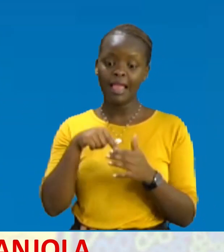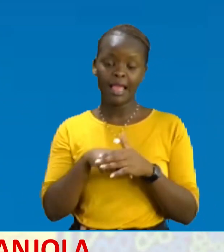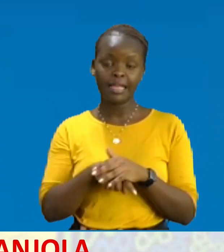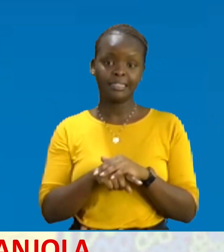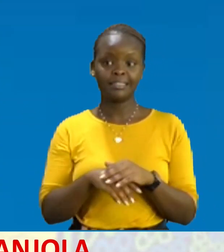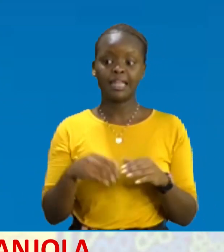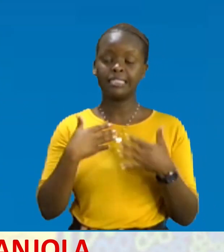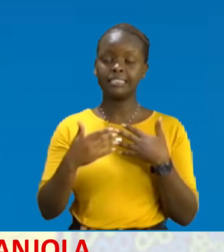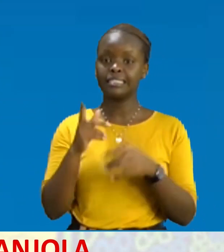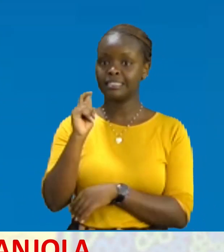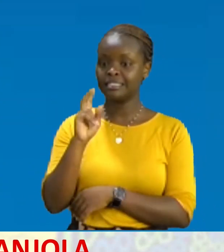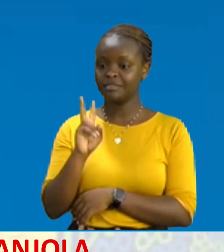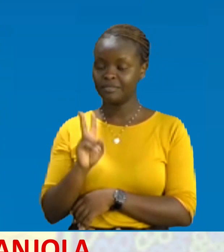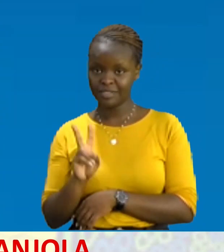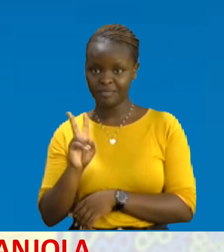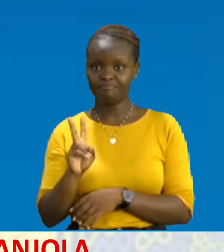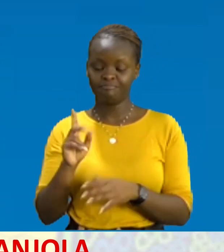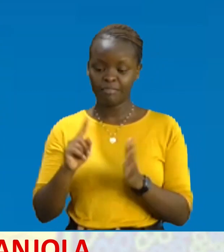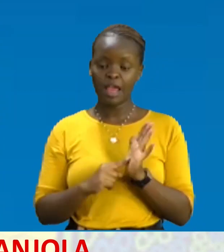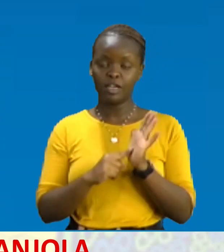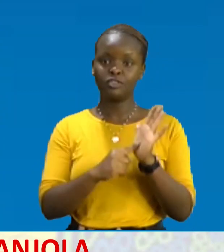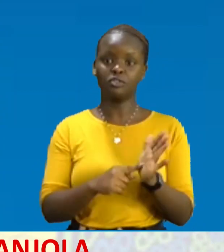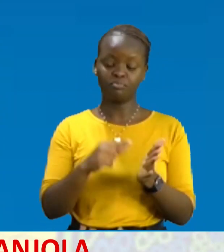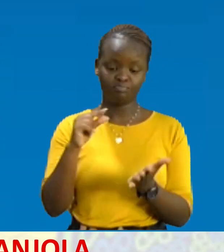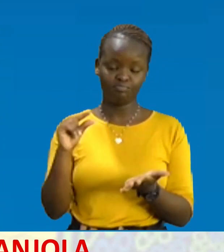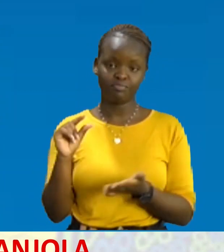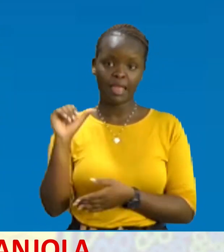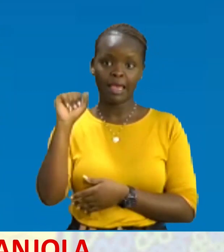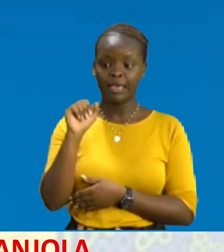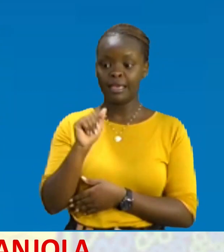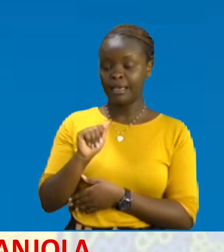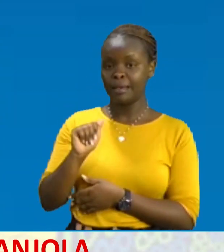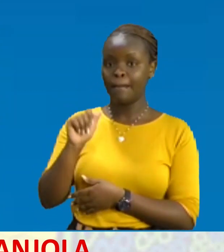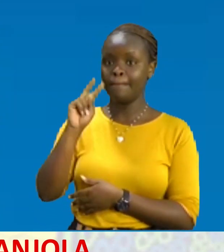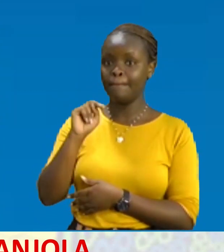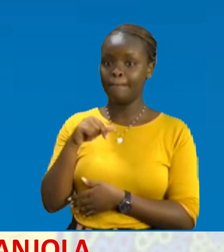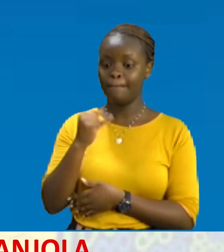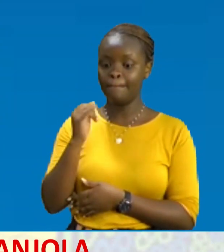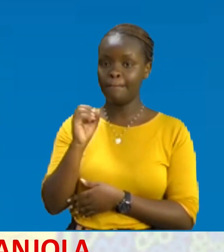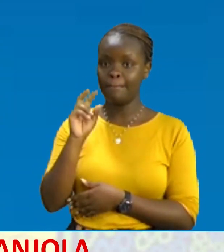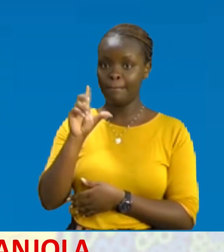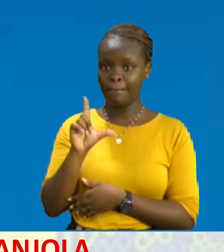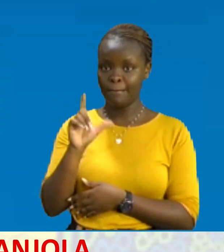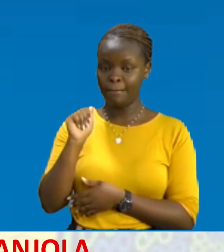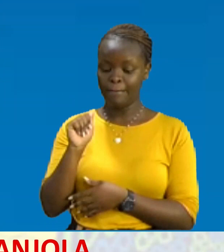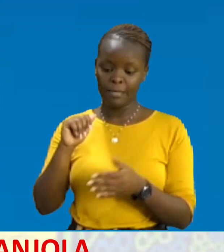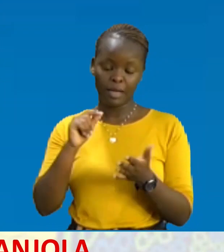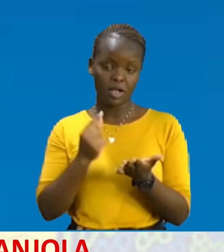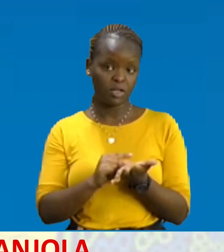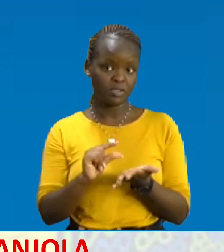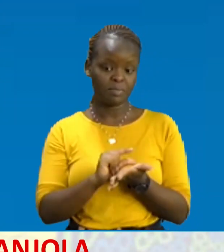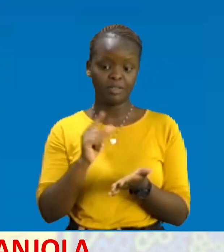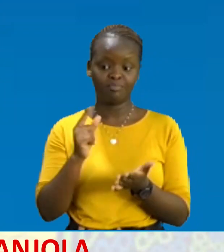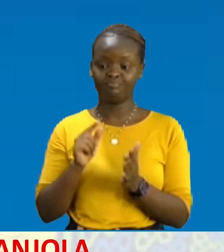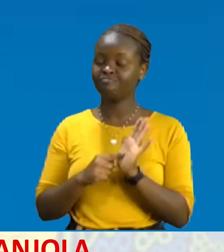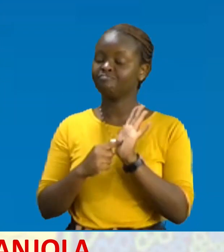Sainz TV Media Kenya Kipindi ikiwa ni Sanjola Gospel Show Kipindi ambacho nakucha kwa ku kila siku ya jumapili Kwanza